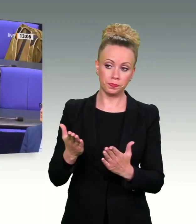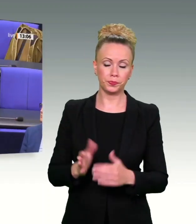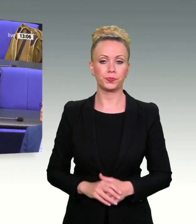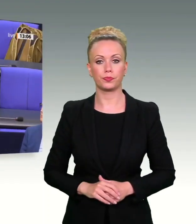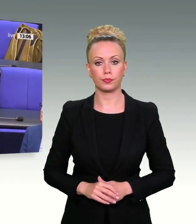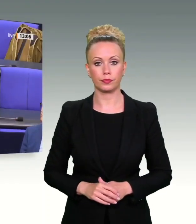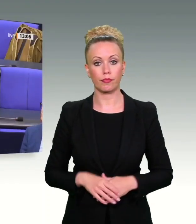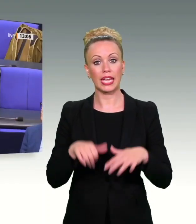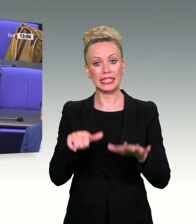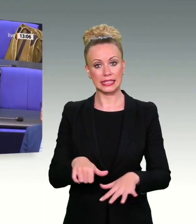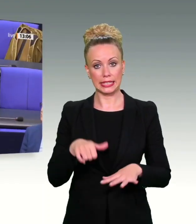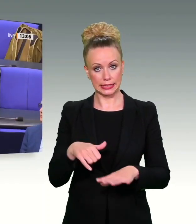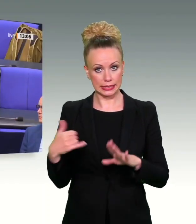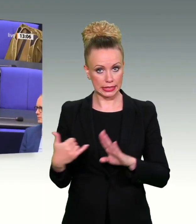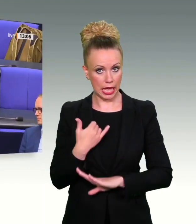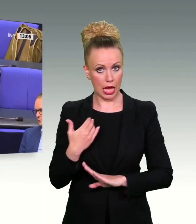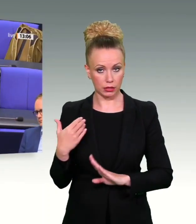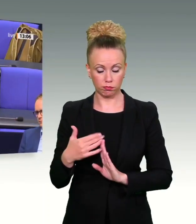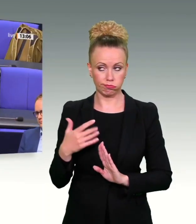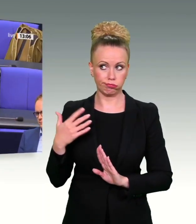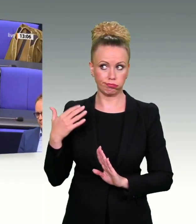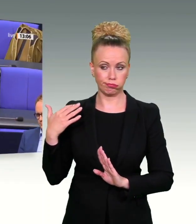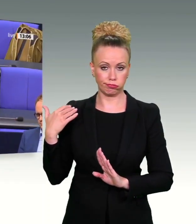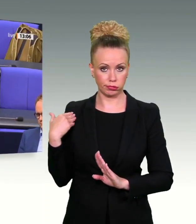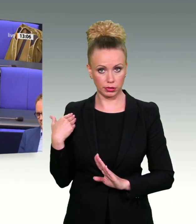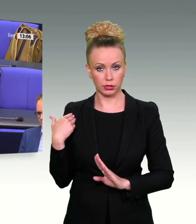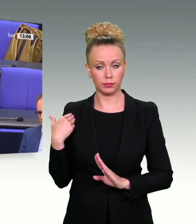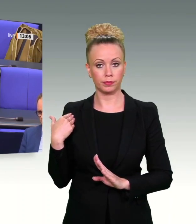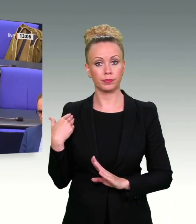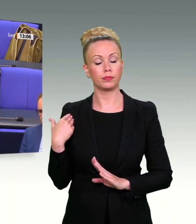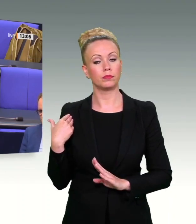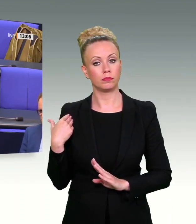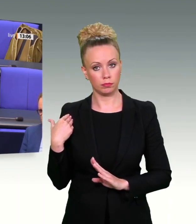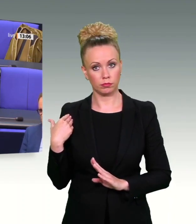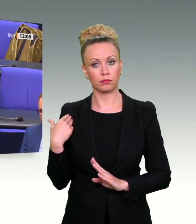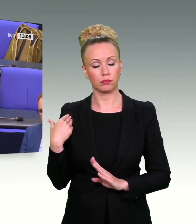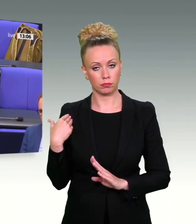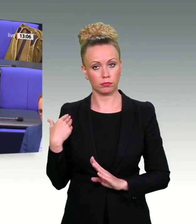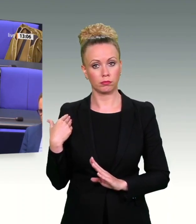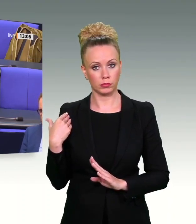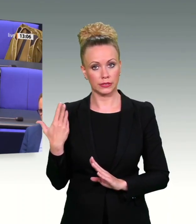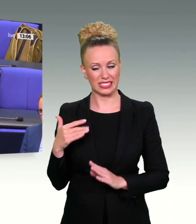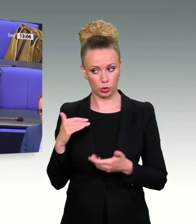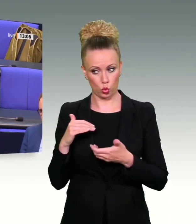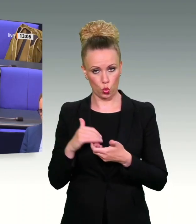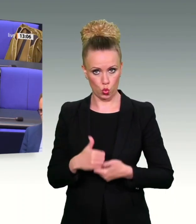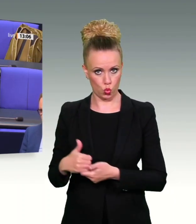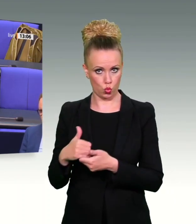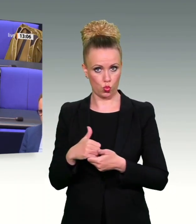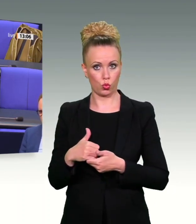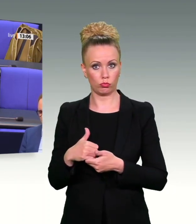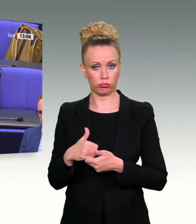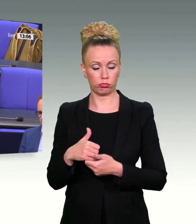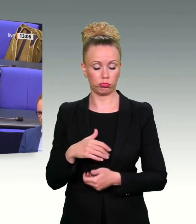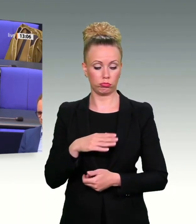Jahre hat die Union das BMI innegehabt.